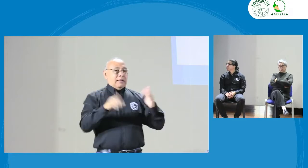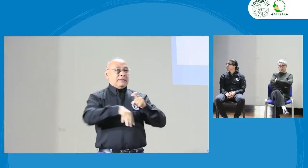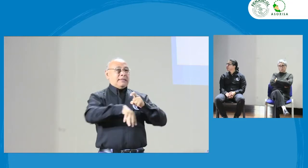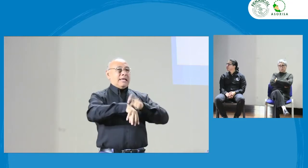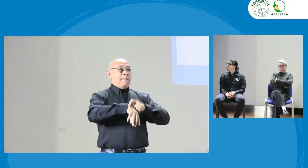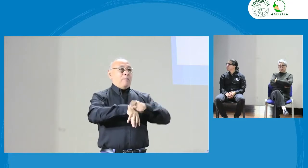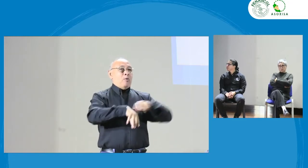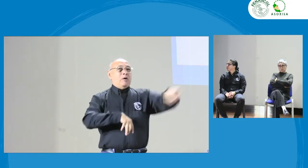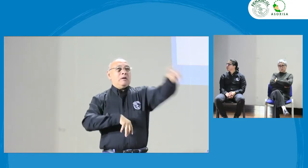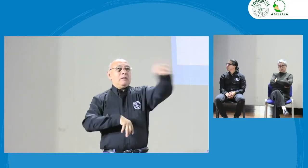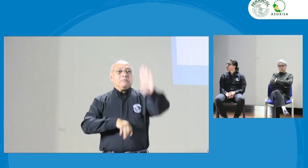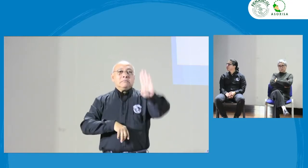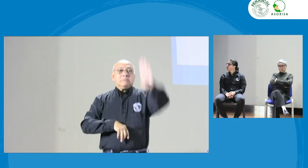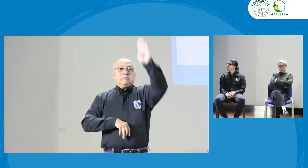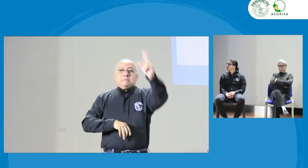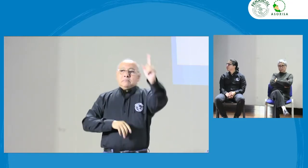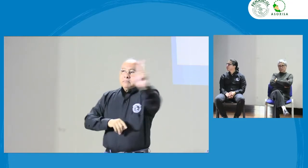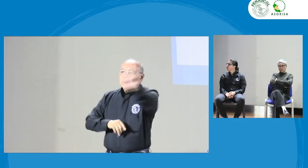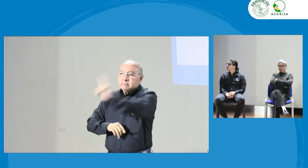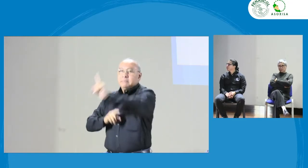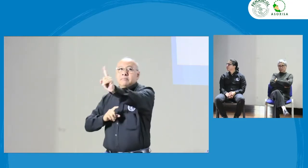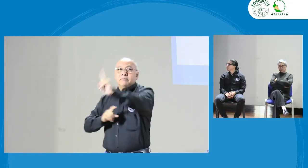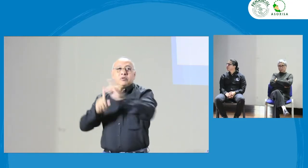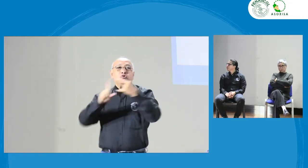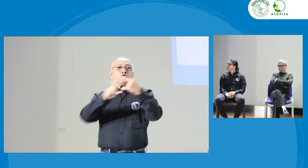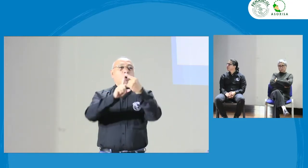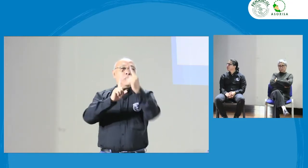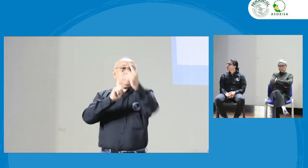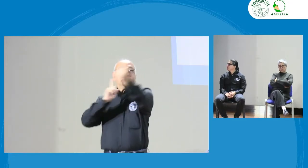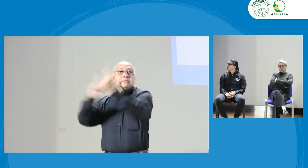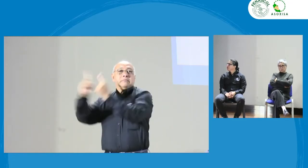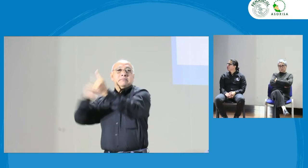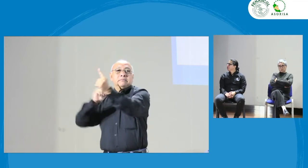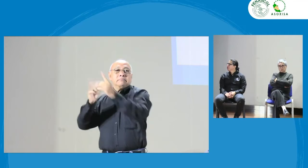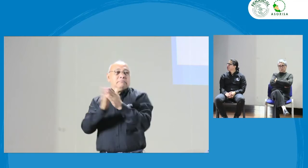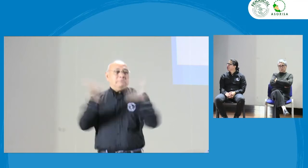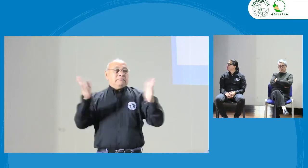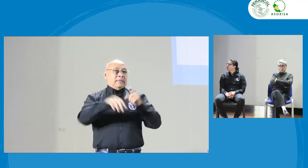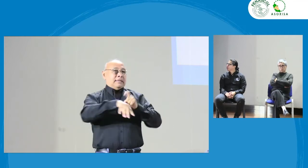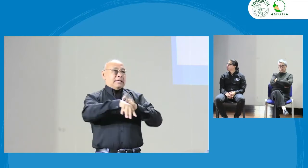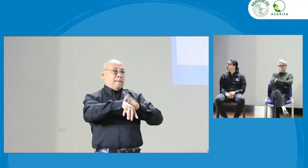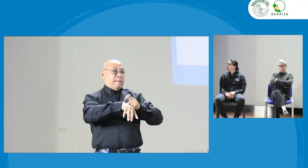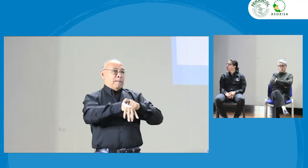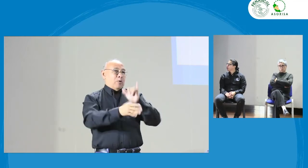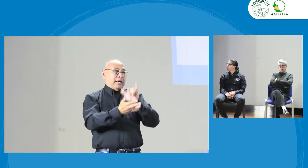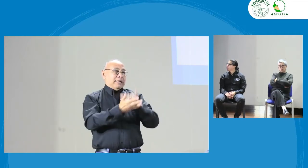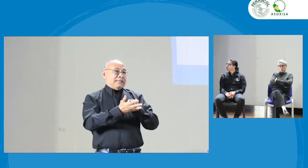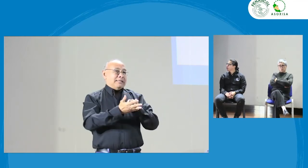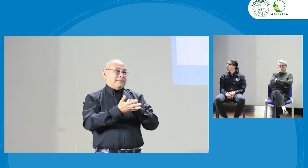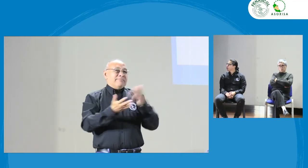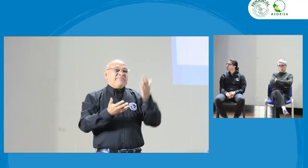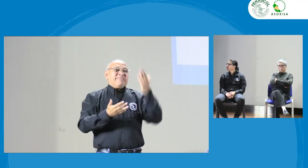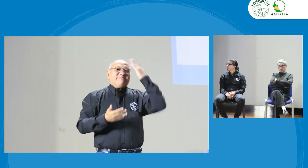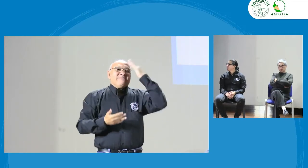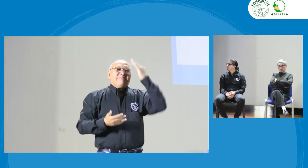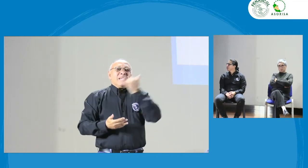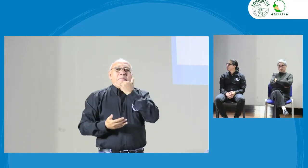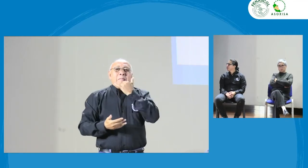extender ese espacio, para que puedan participar tanto en Zoom como de manera presencial y hacer sus preguntas